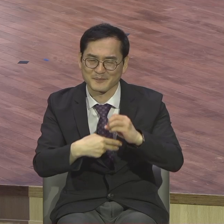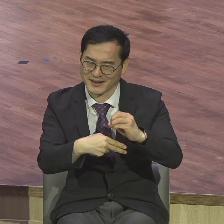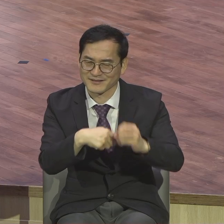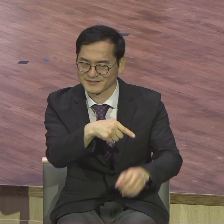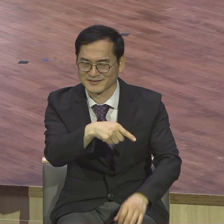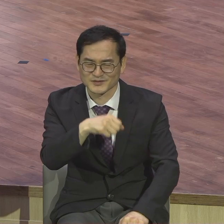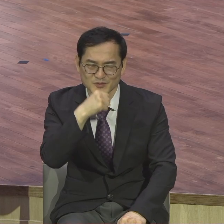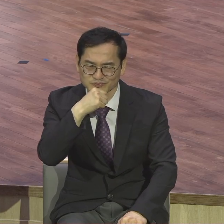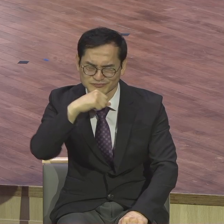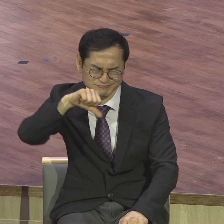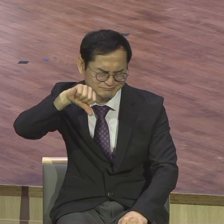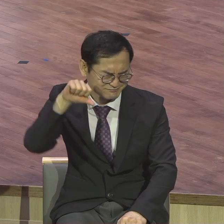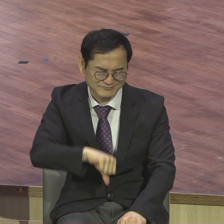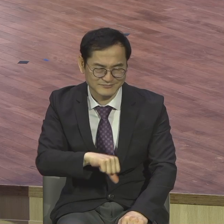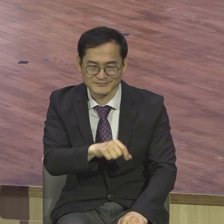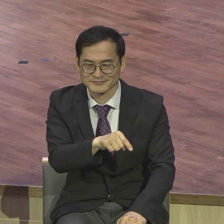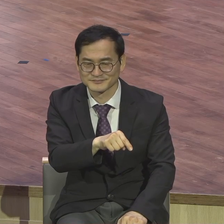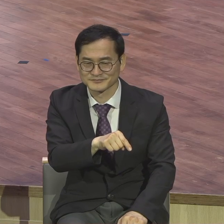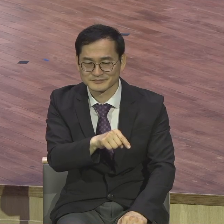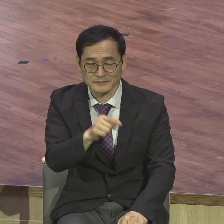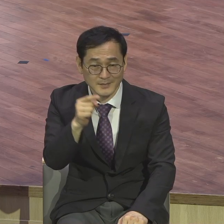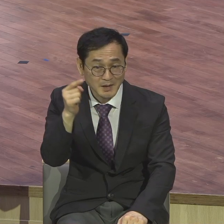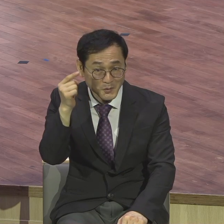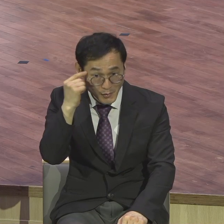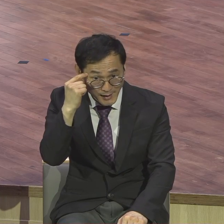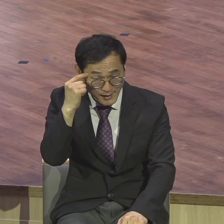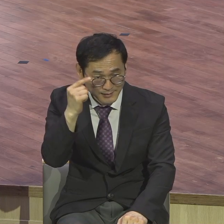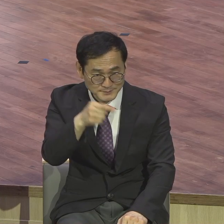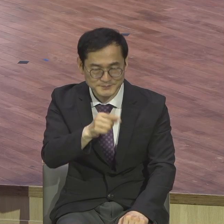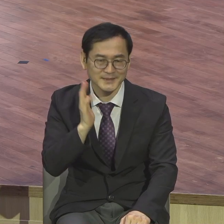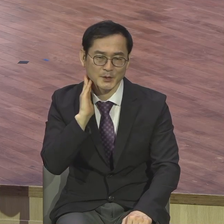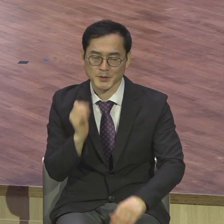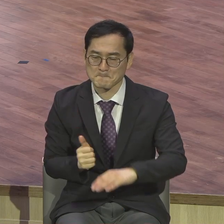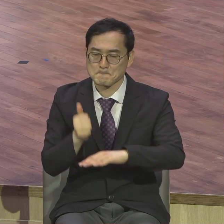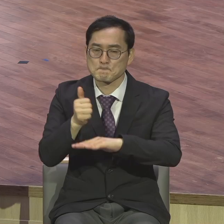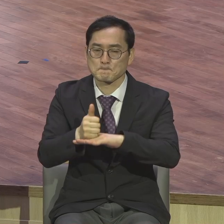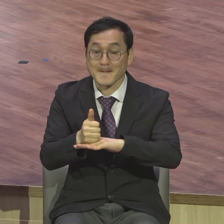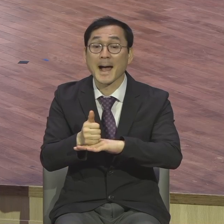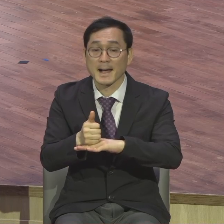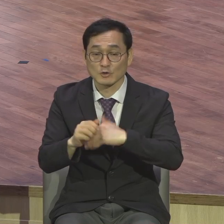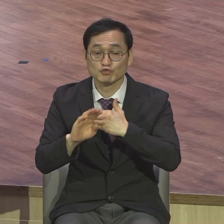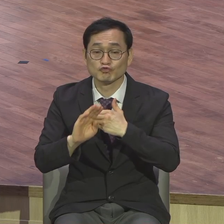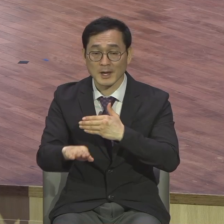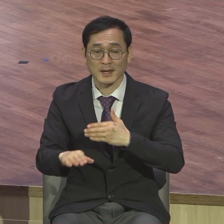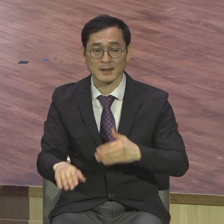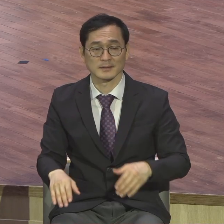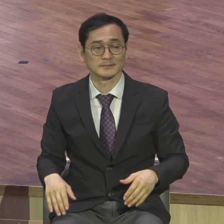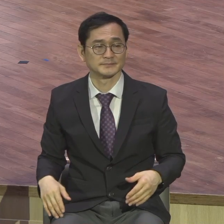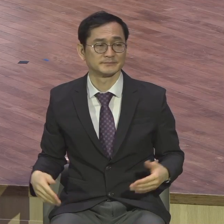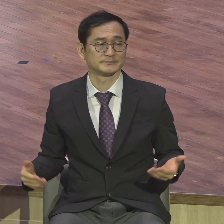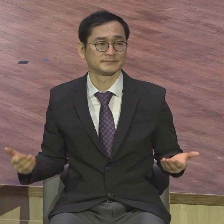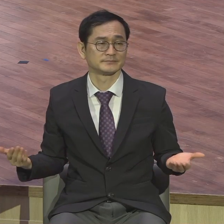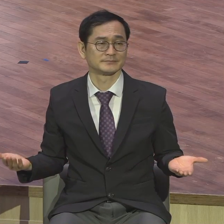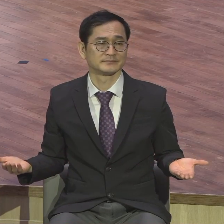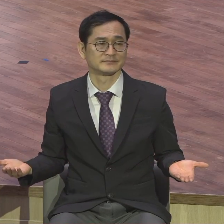이 사람은 대통령이 되어서 무사 안일주의로 일관했습니다 자신이